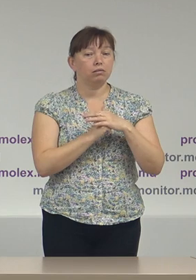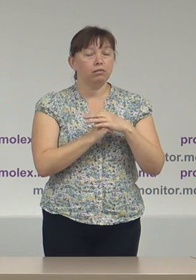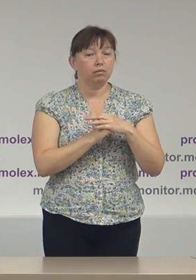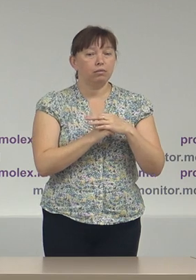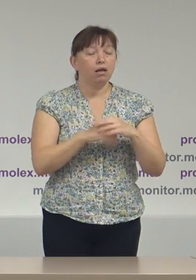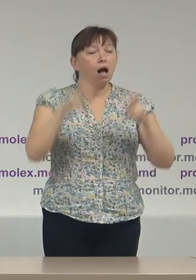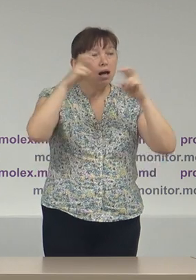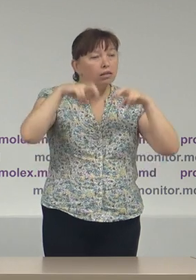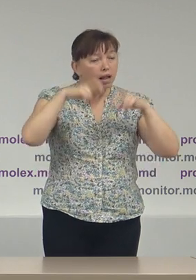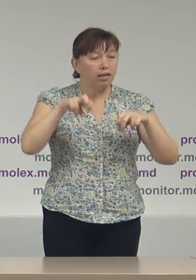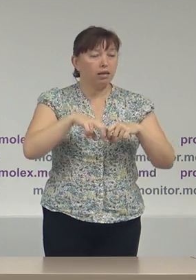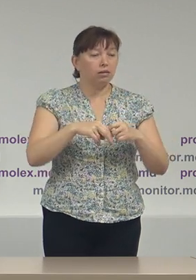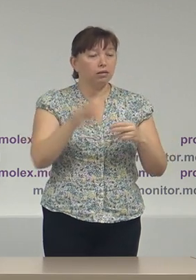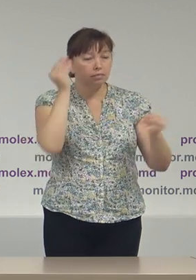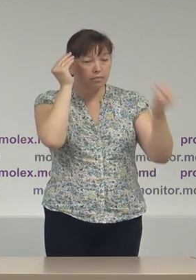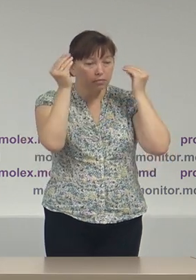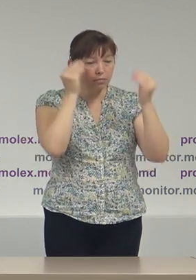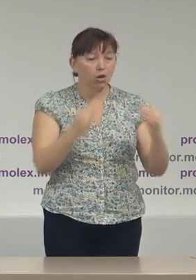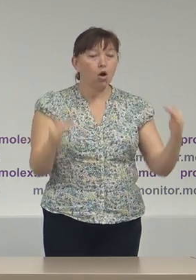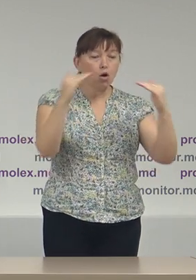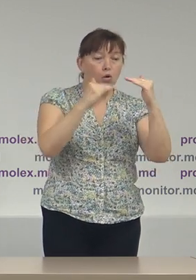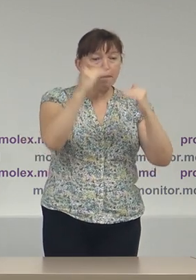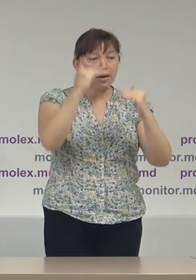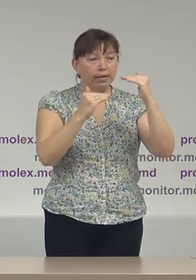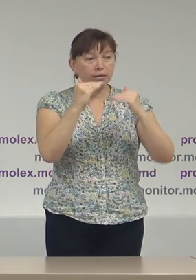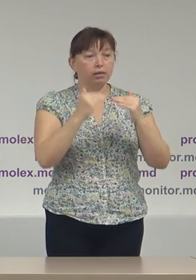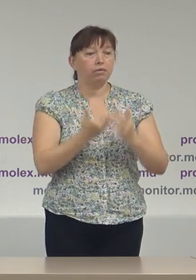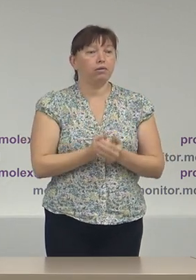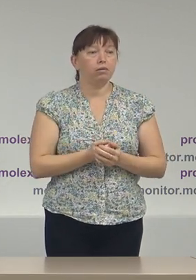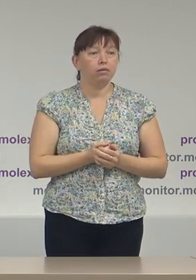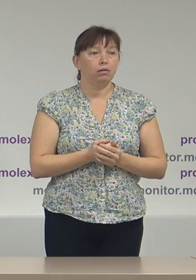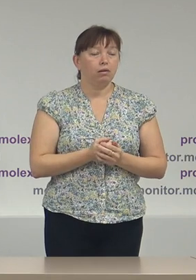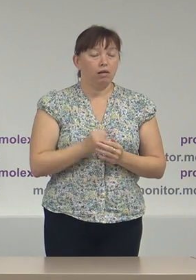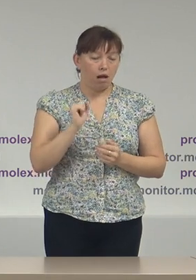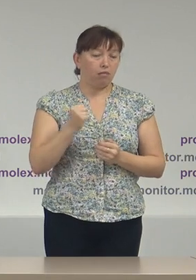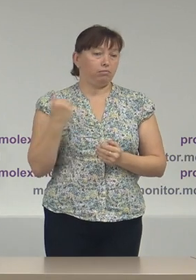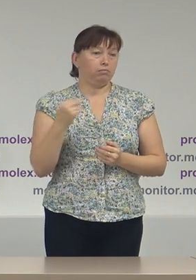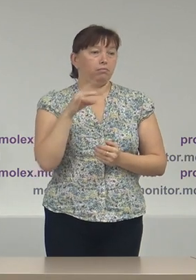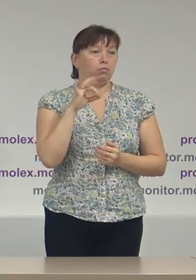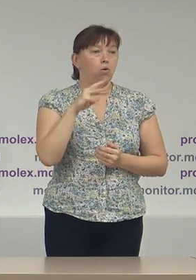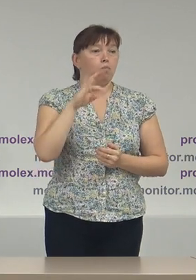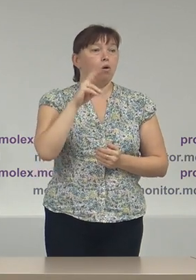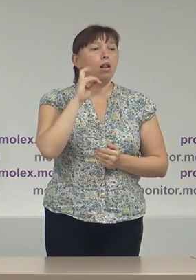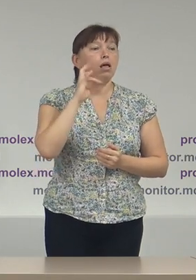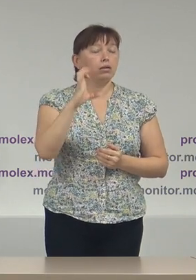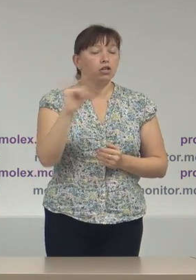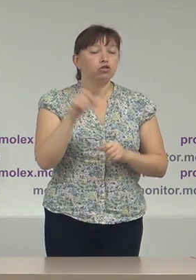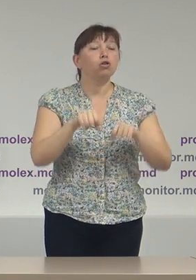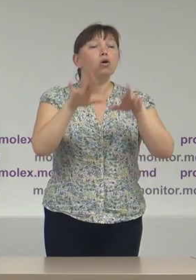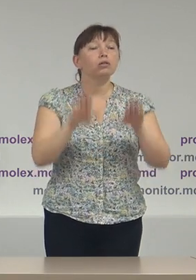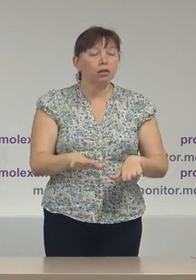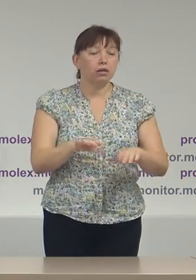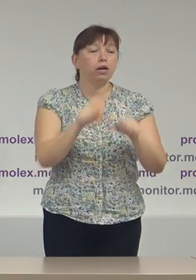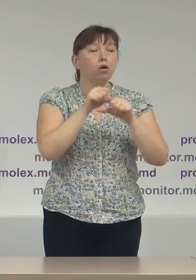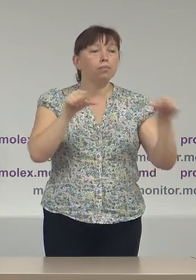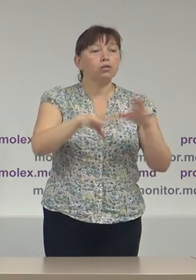analizii comparative a Promolex și hotărârii Comisiei Electorale